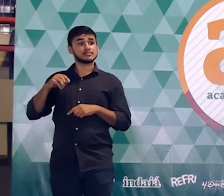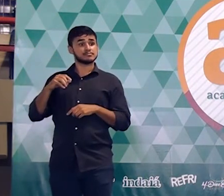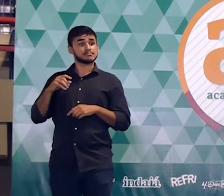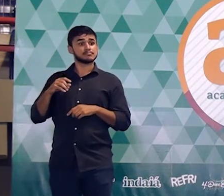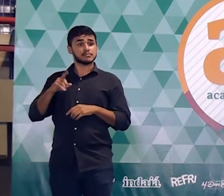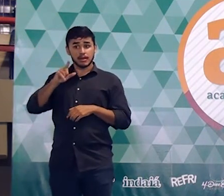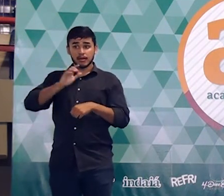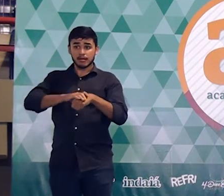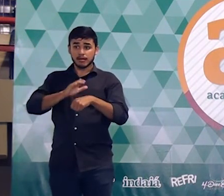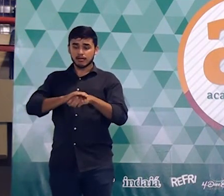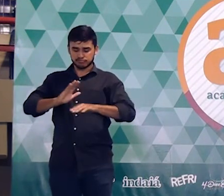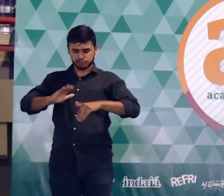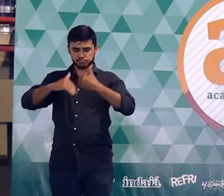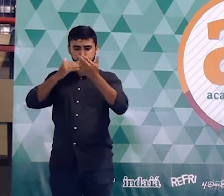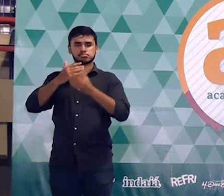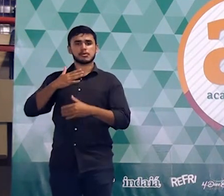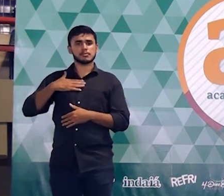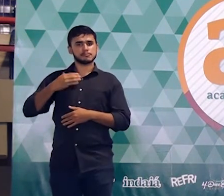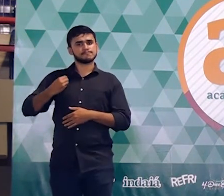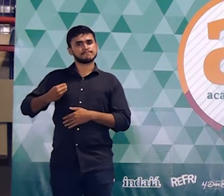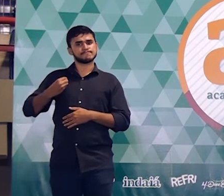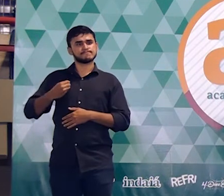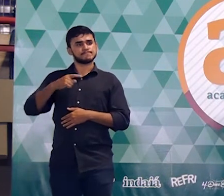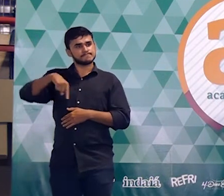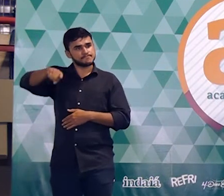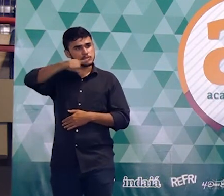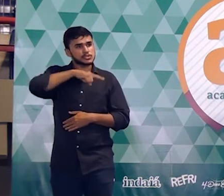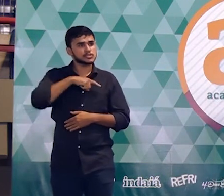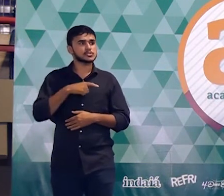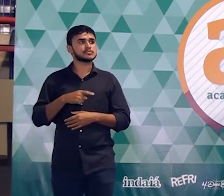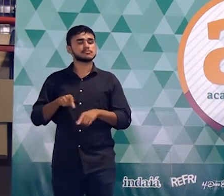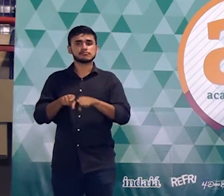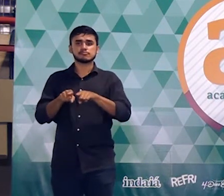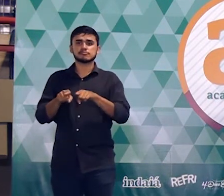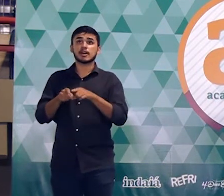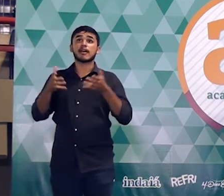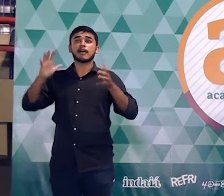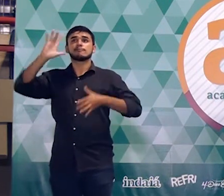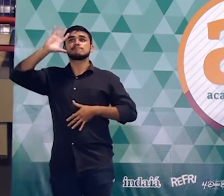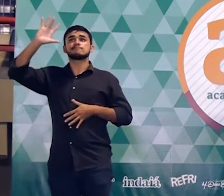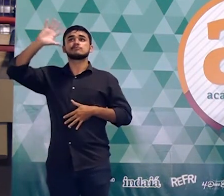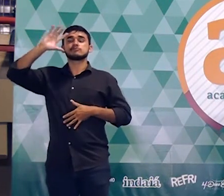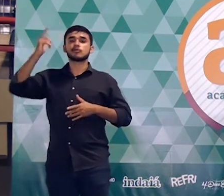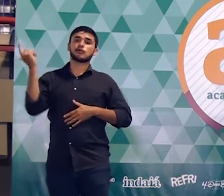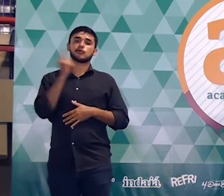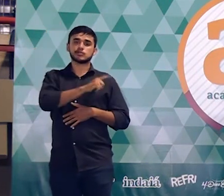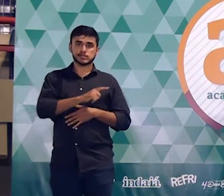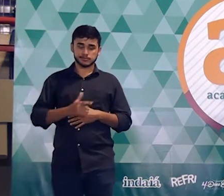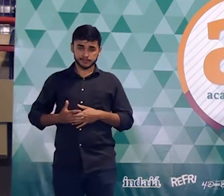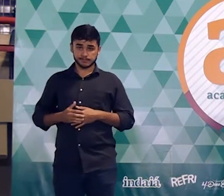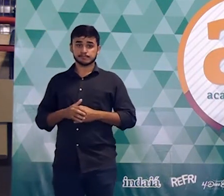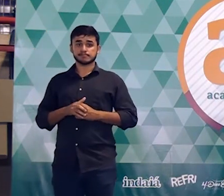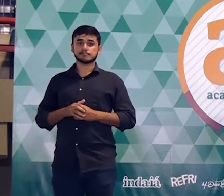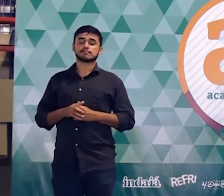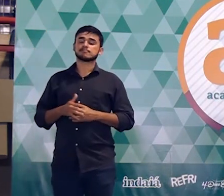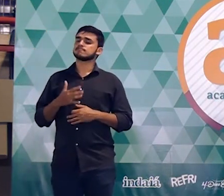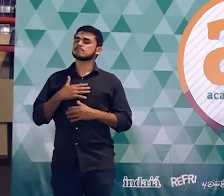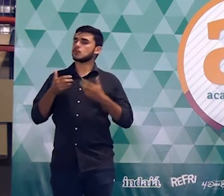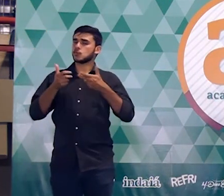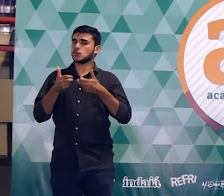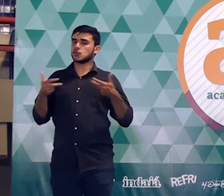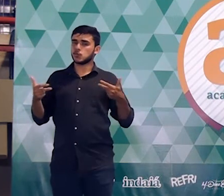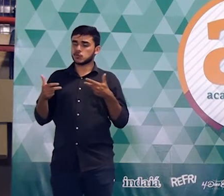procurando um crescimento na nossa vida a gente está procurando realizar os nossos sonhos e uma coisa